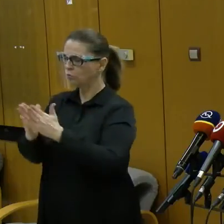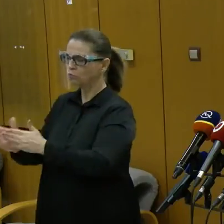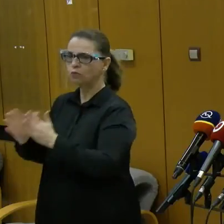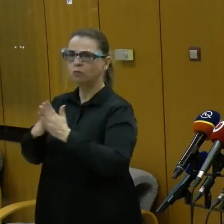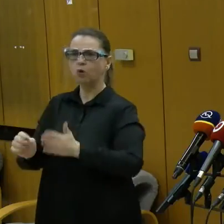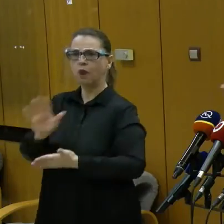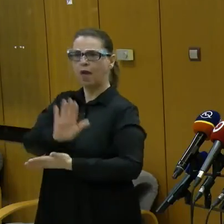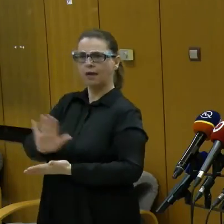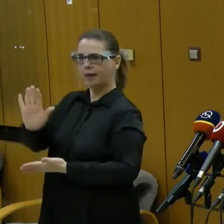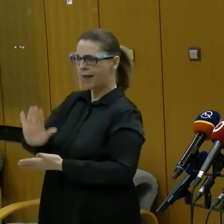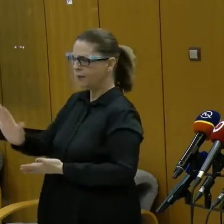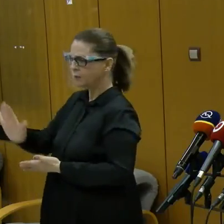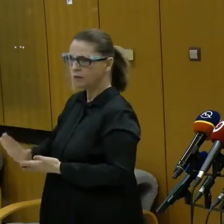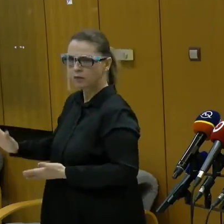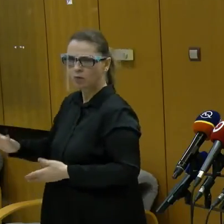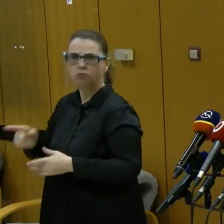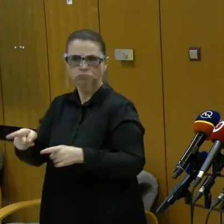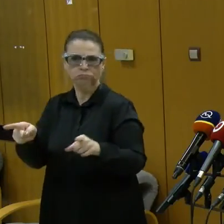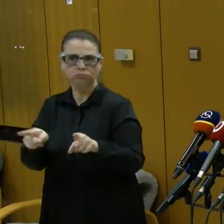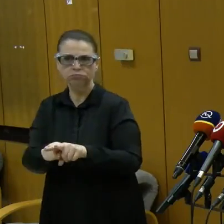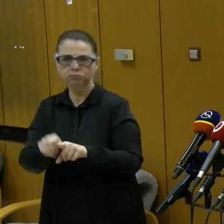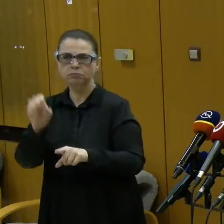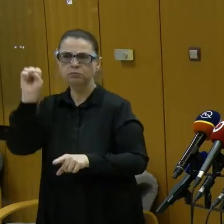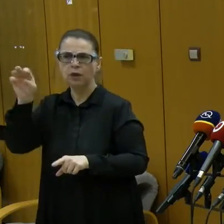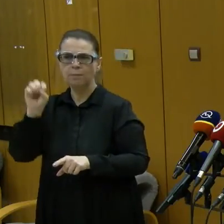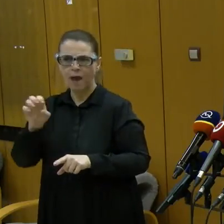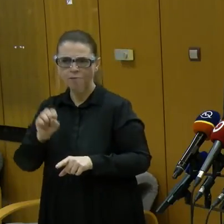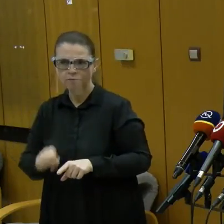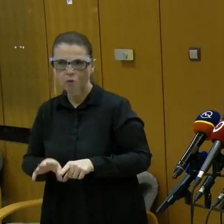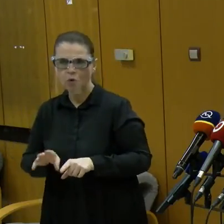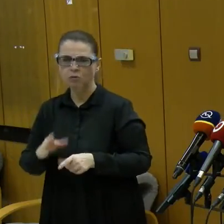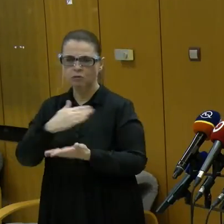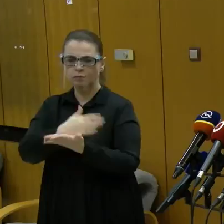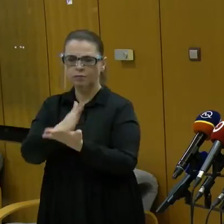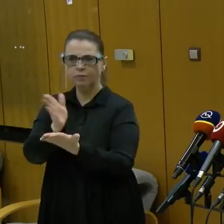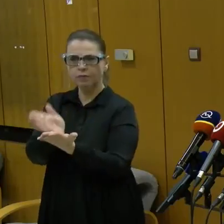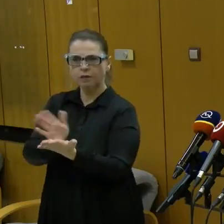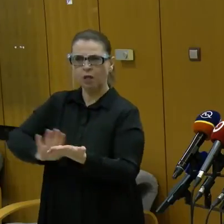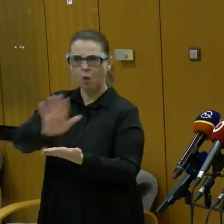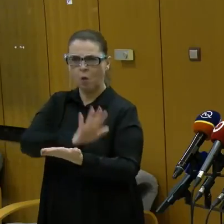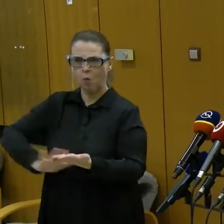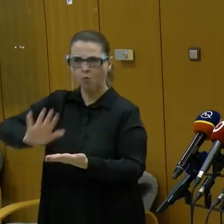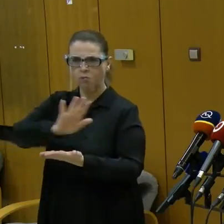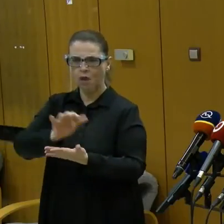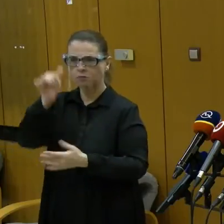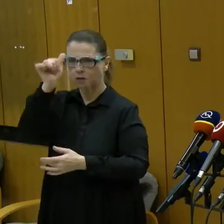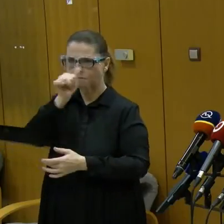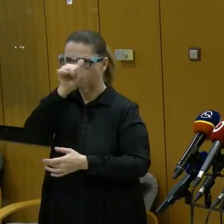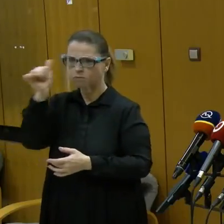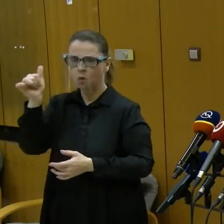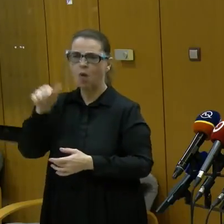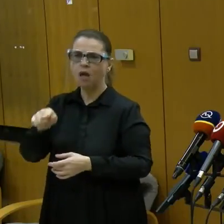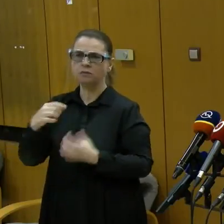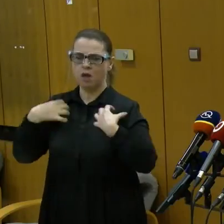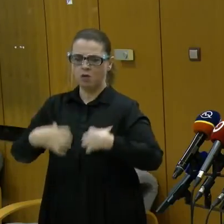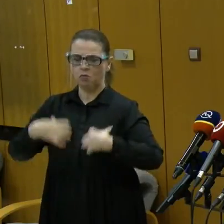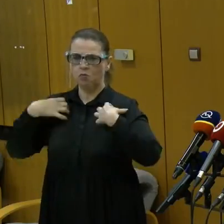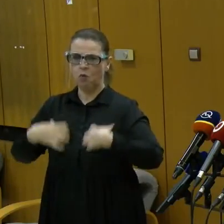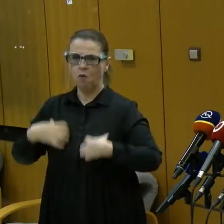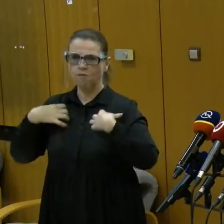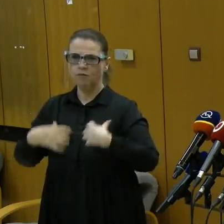to vlastne akýsi semafór, ktorý delí oblasti a má to teda názov COVID-automat.